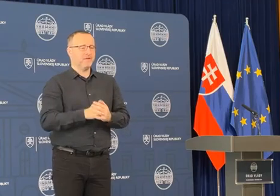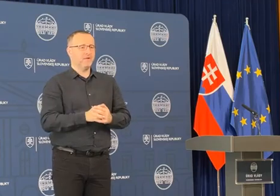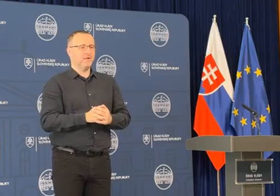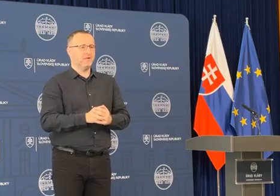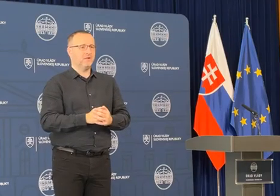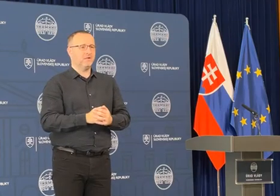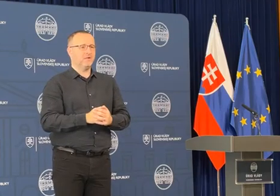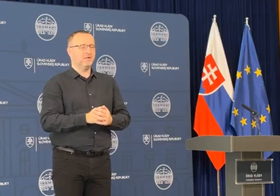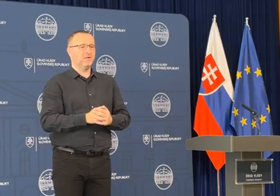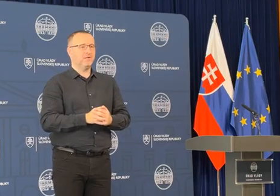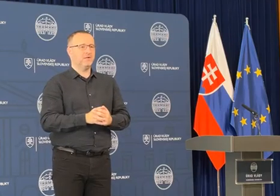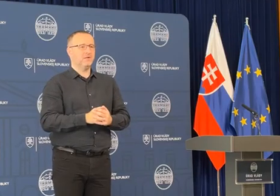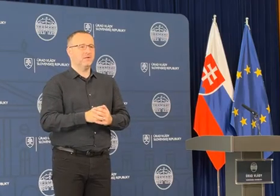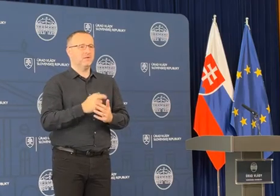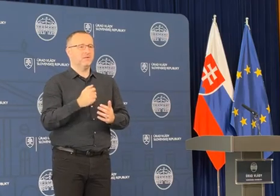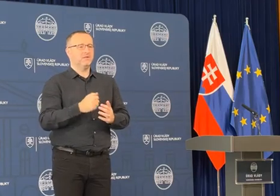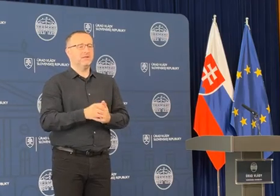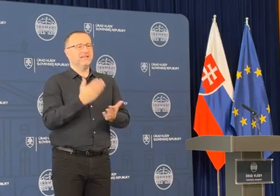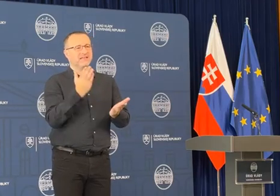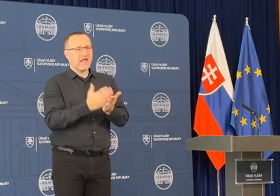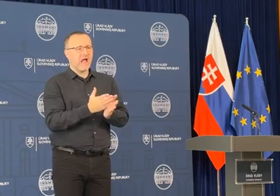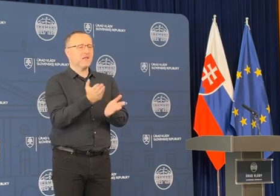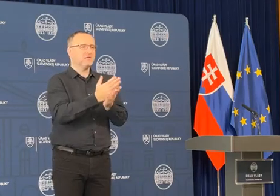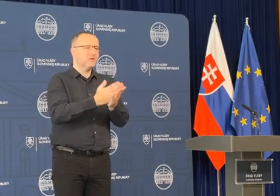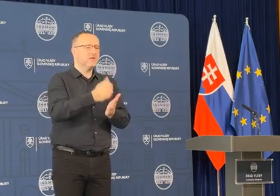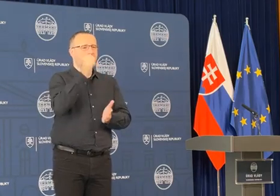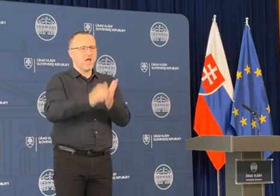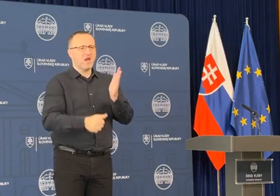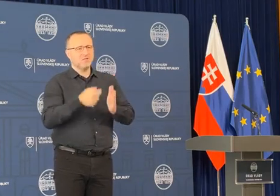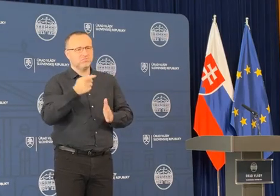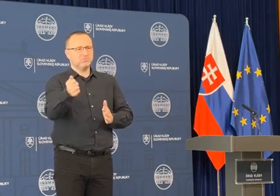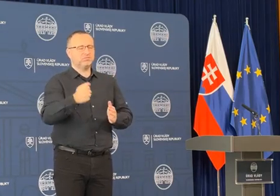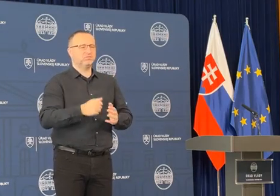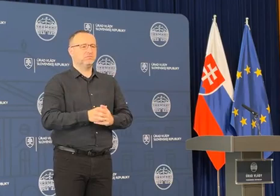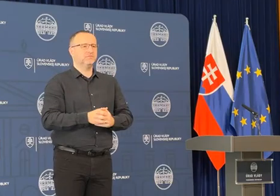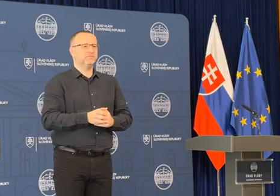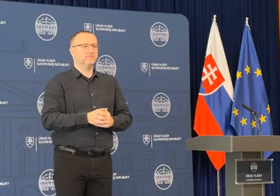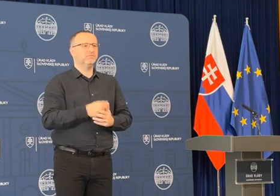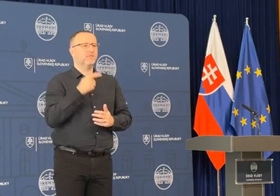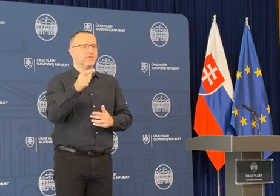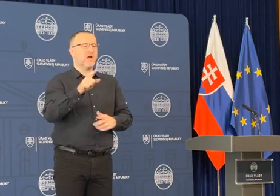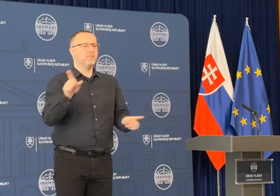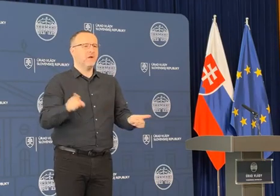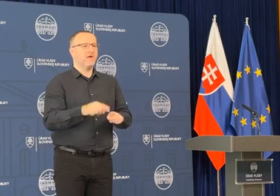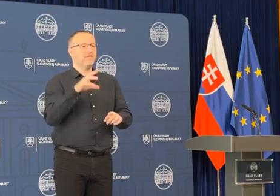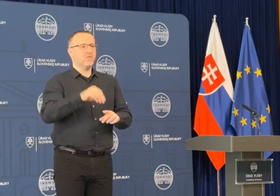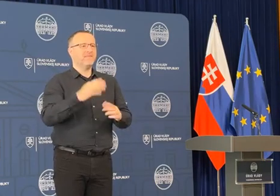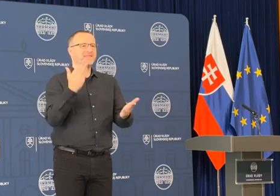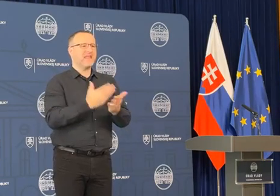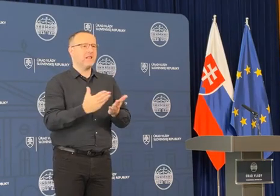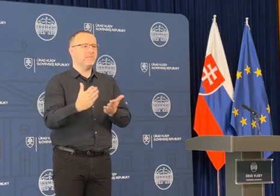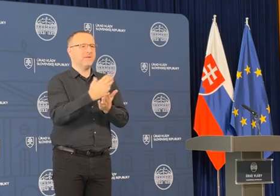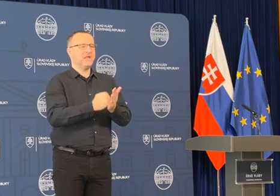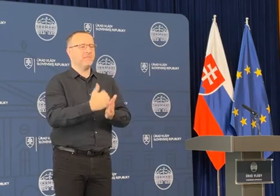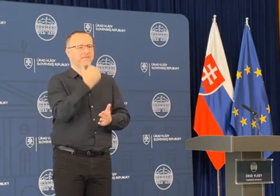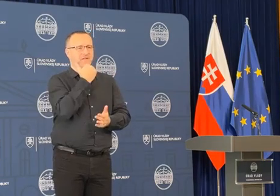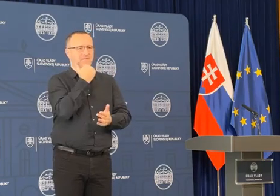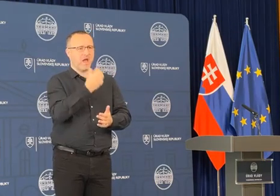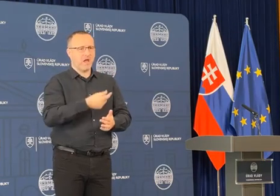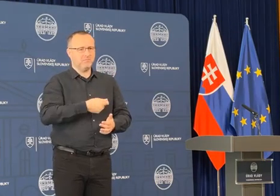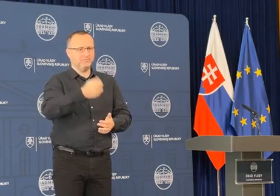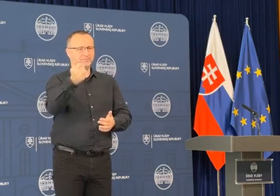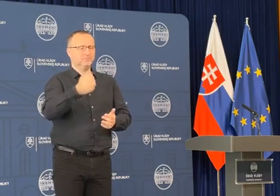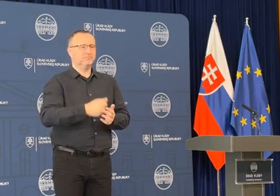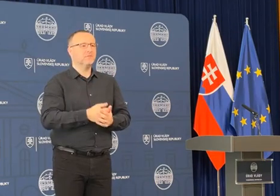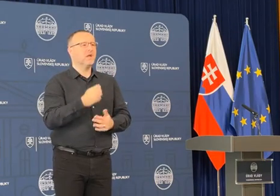navýšenia a pre rozdielie na daní, kde teda budú zaratané aj právnické osoby, tak čo sa týka